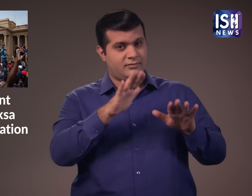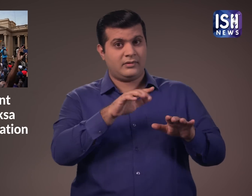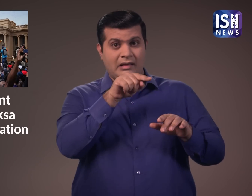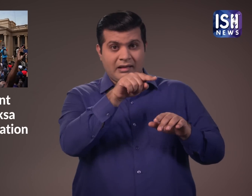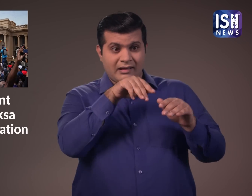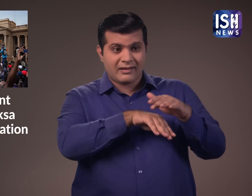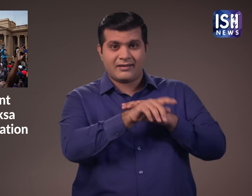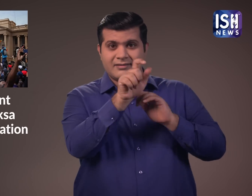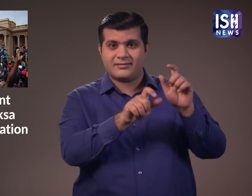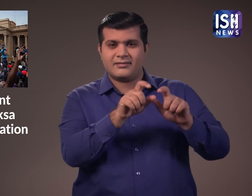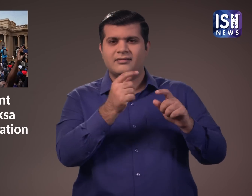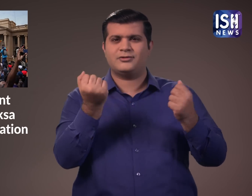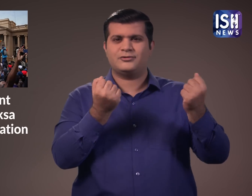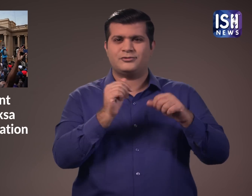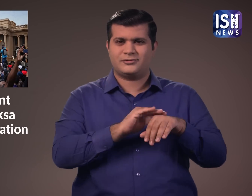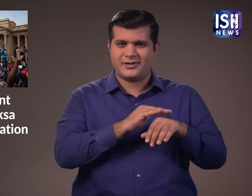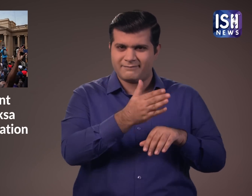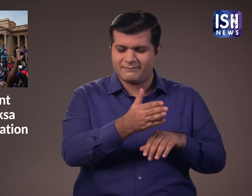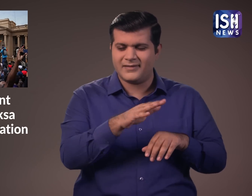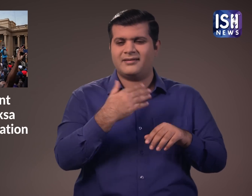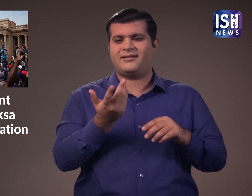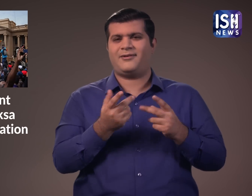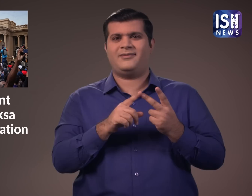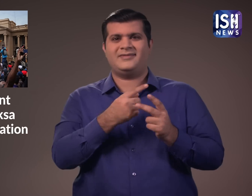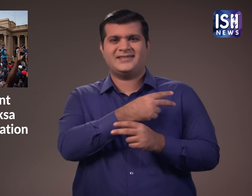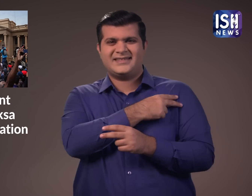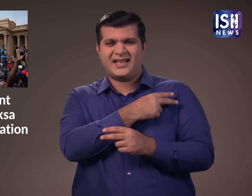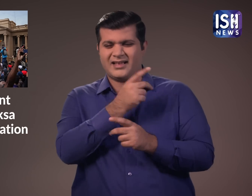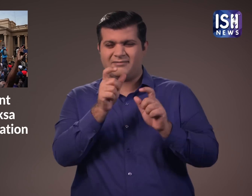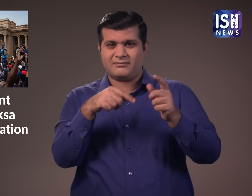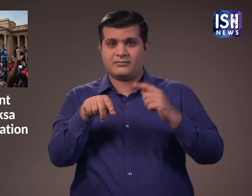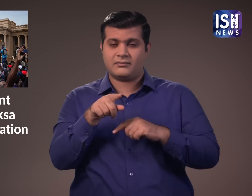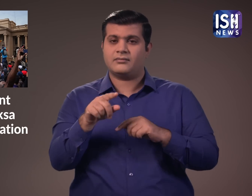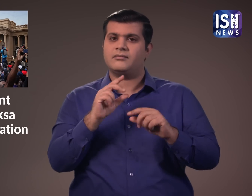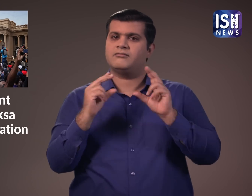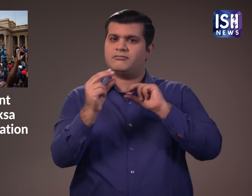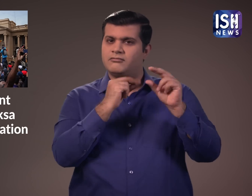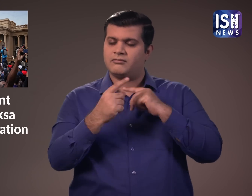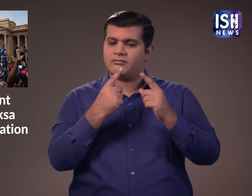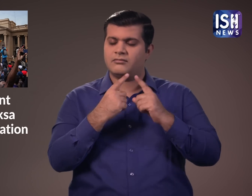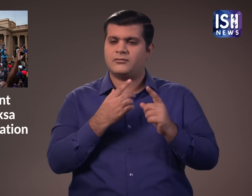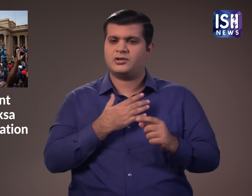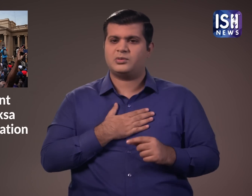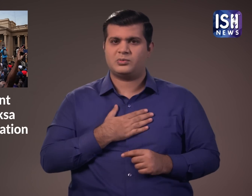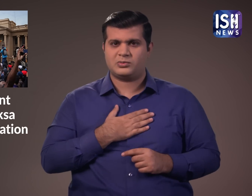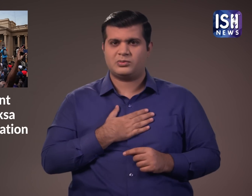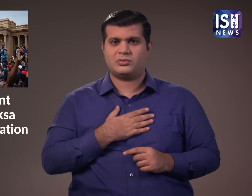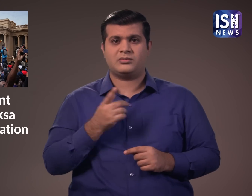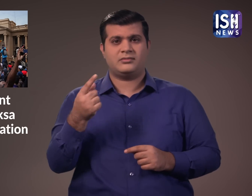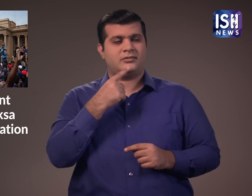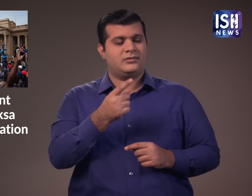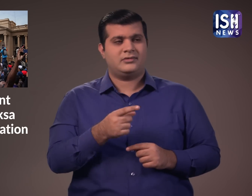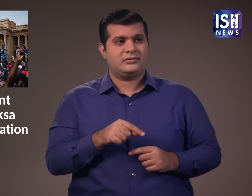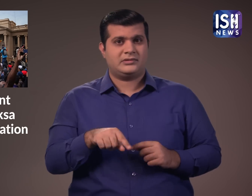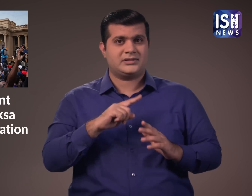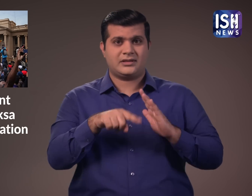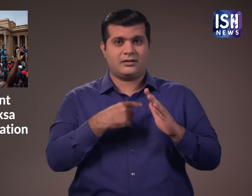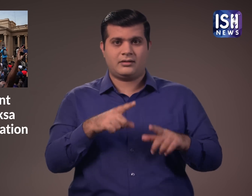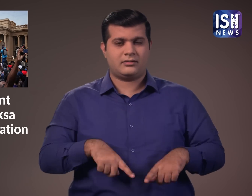की। उन्होंने कहा उन्हें मुश्किल हो